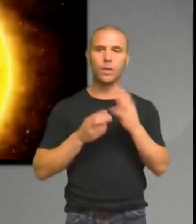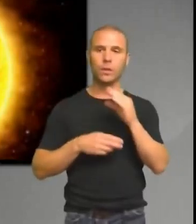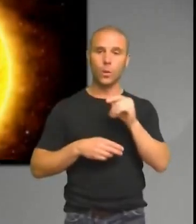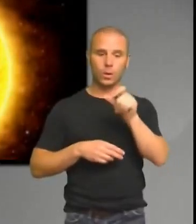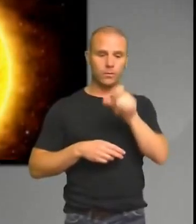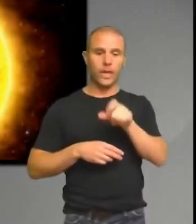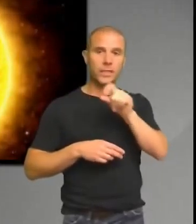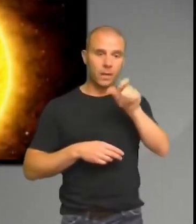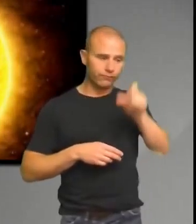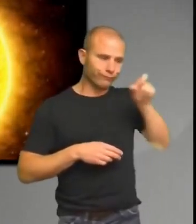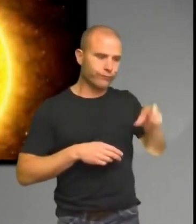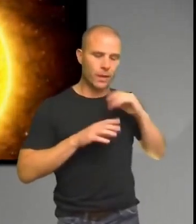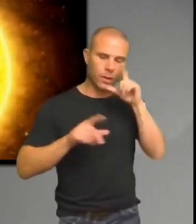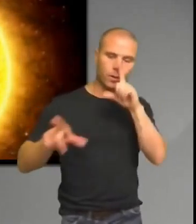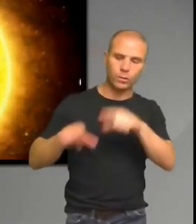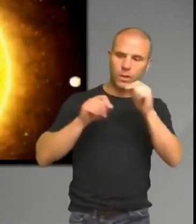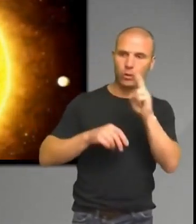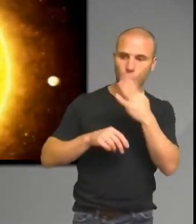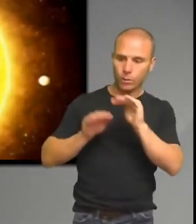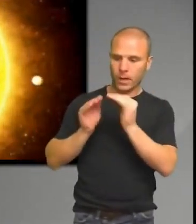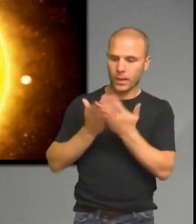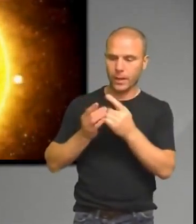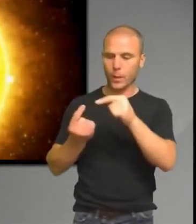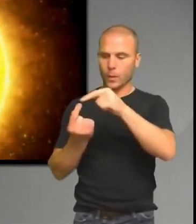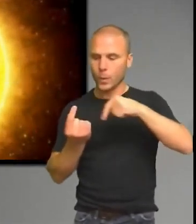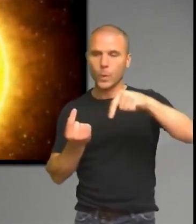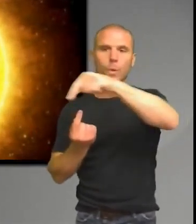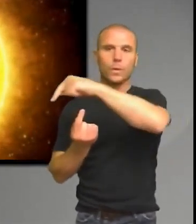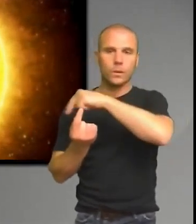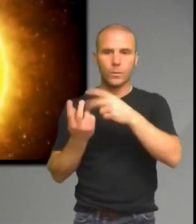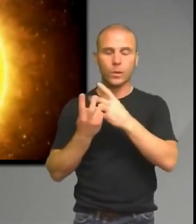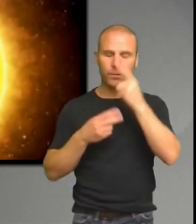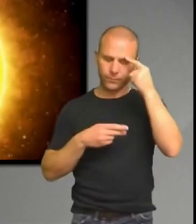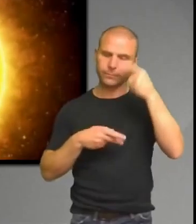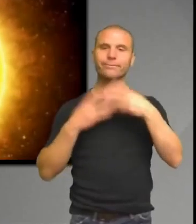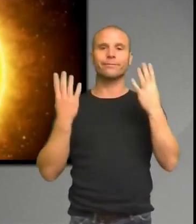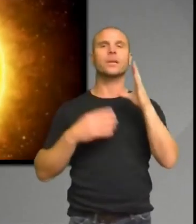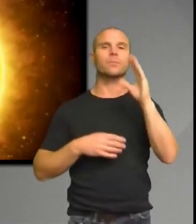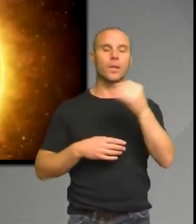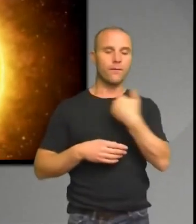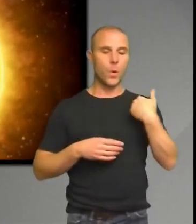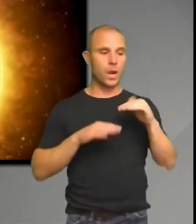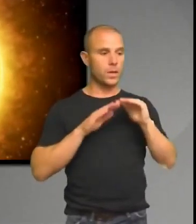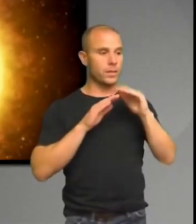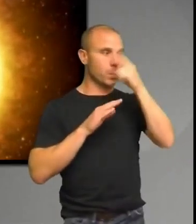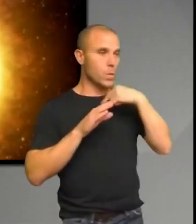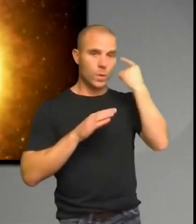runt annan stjärna. Och de visste att vår sol är inte den enda stjärnan med planeter. Så